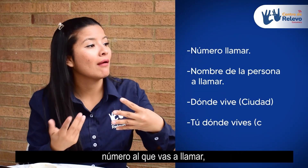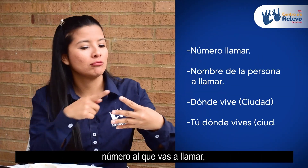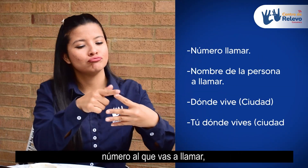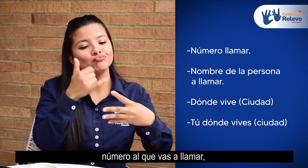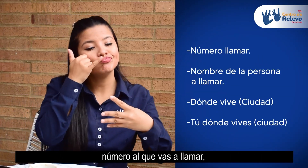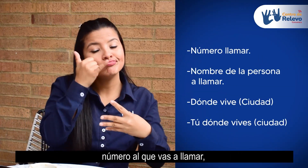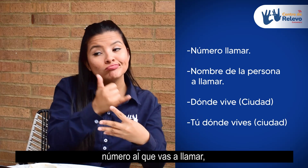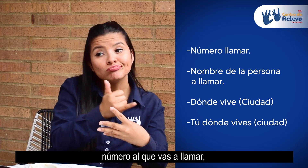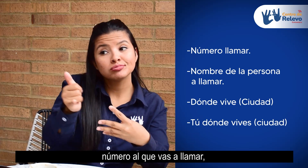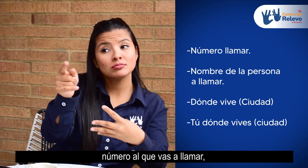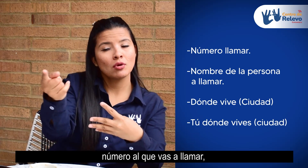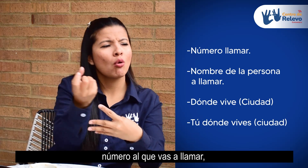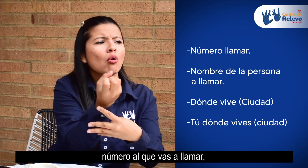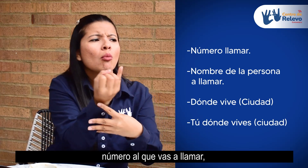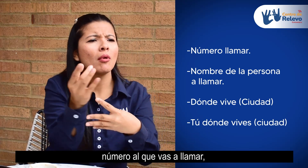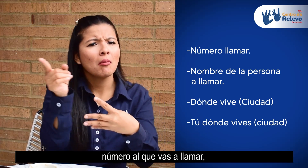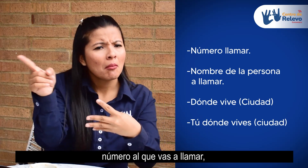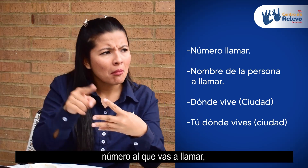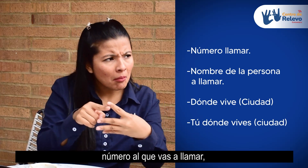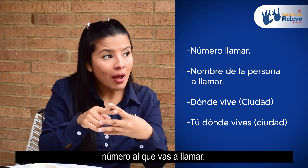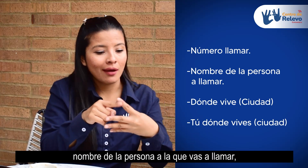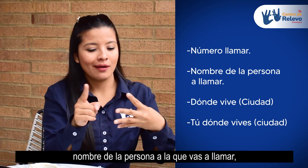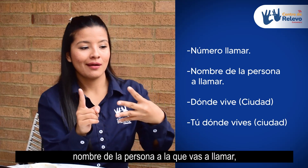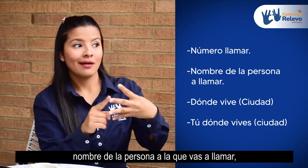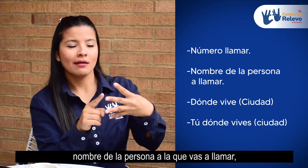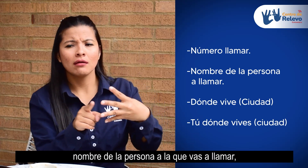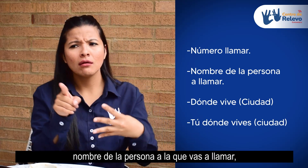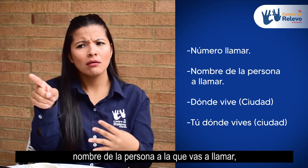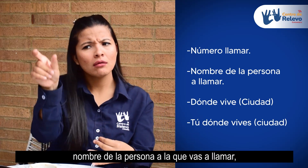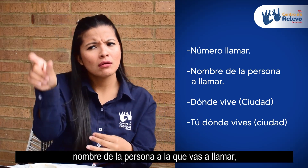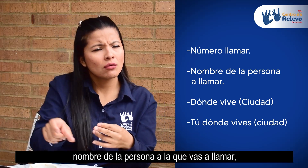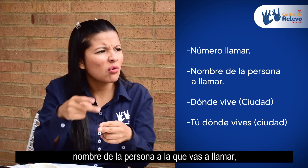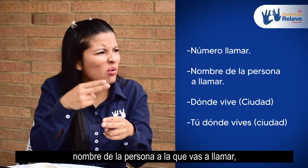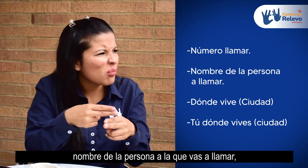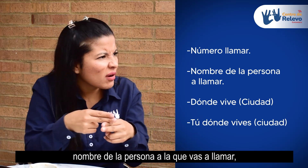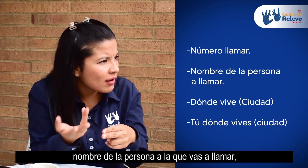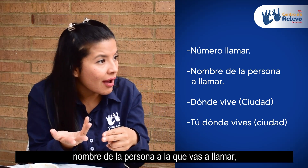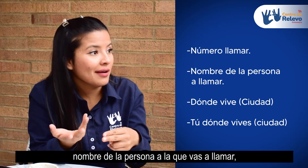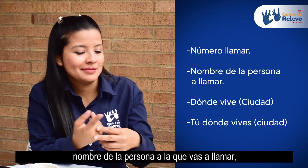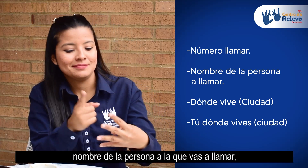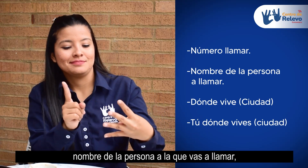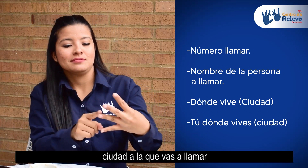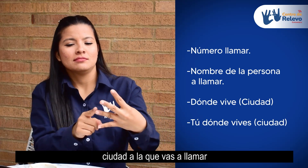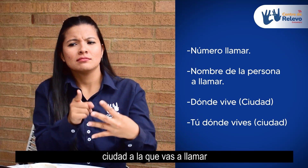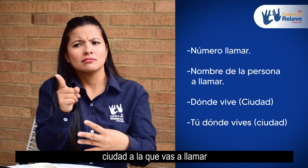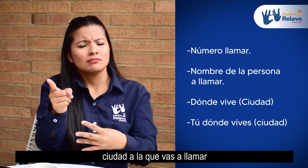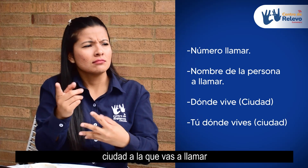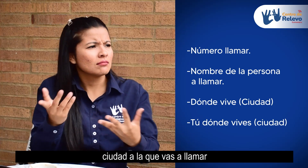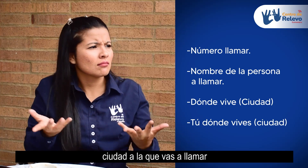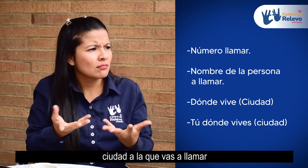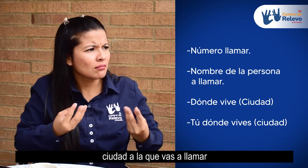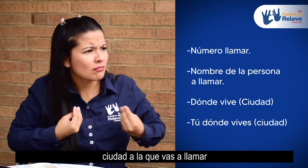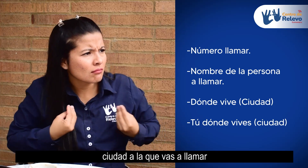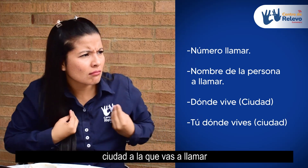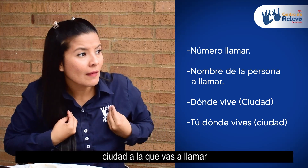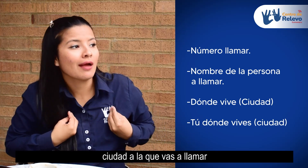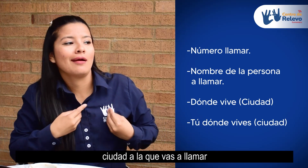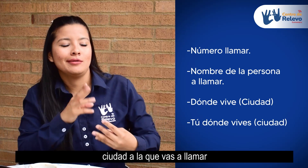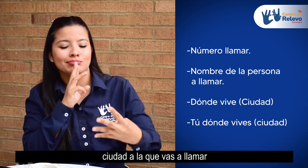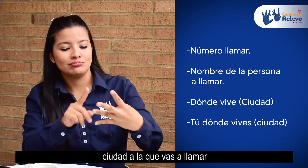Número al que vas a llamar Número Nombre de la persona a la que vas a llamar Ciudad a la que vas a